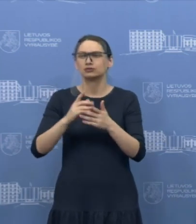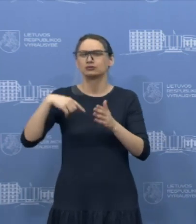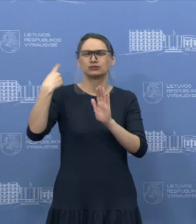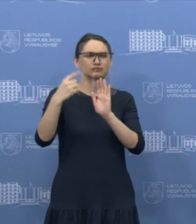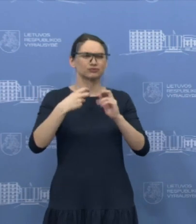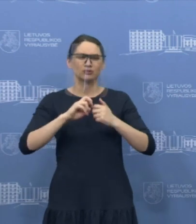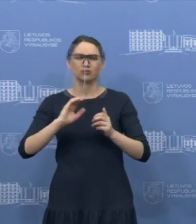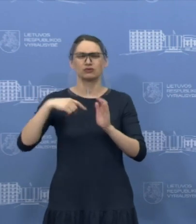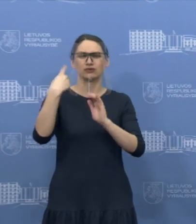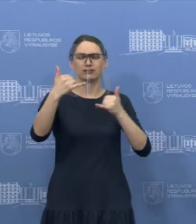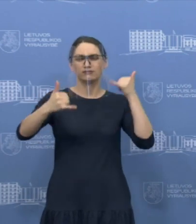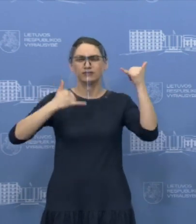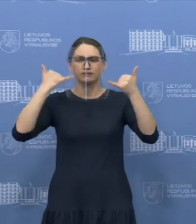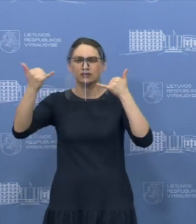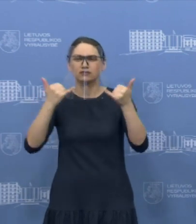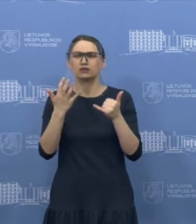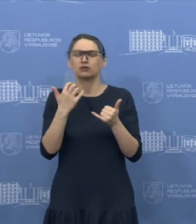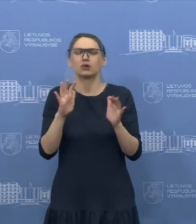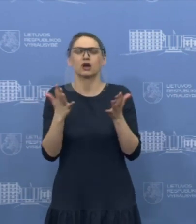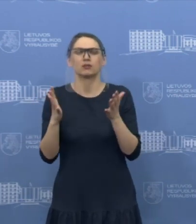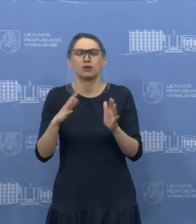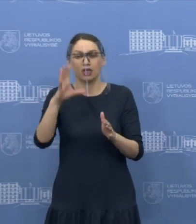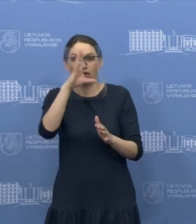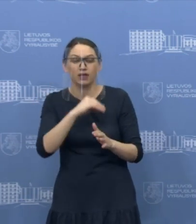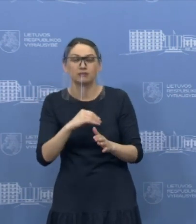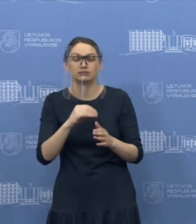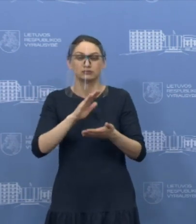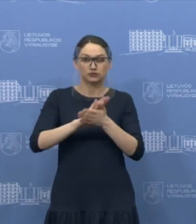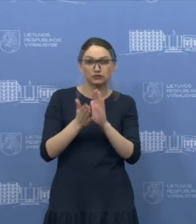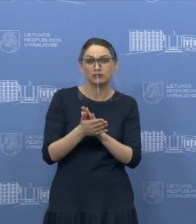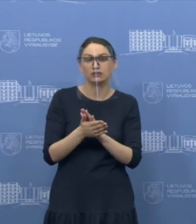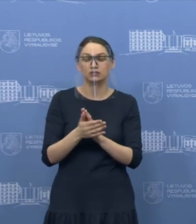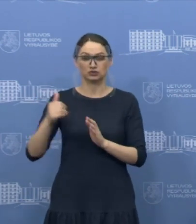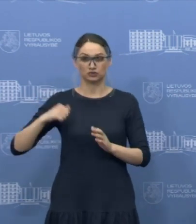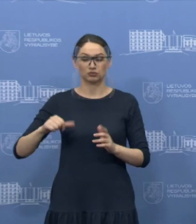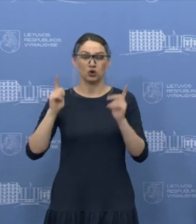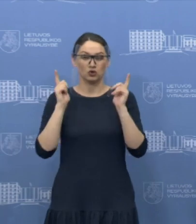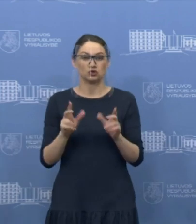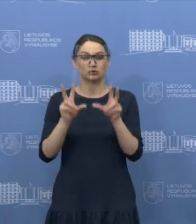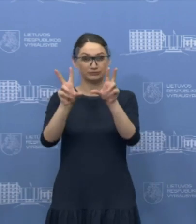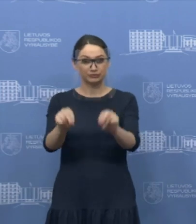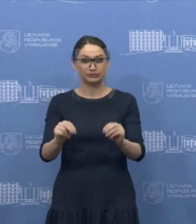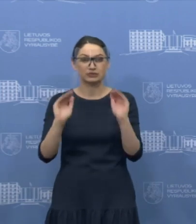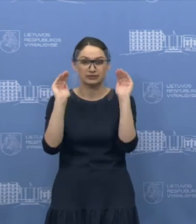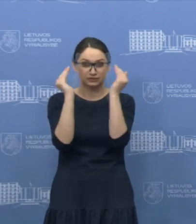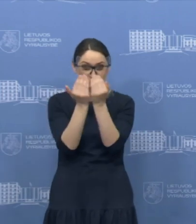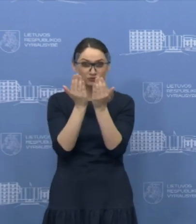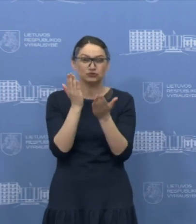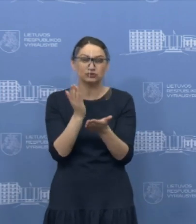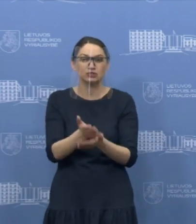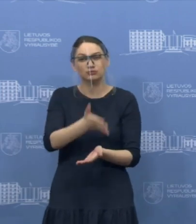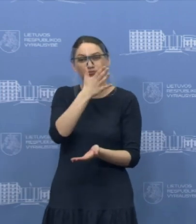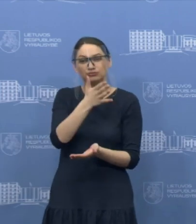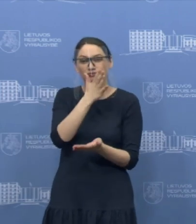skambučių ir klausimų, kaip pavyksta ar pavyksta, ar gyventojai savizoliuojasi. Tai šiai dienai tikrai